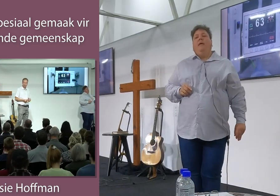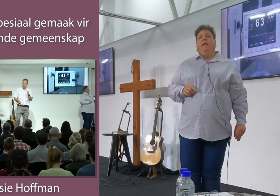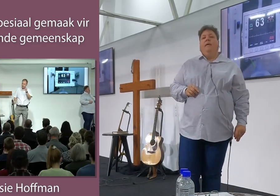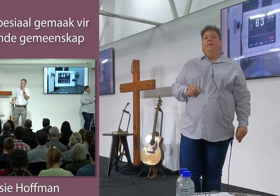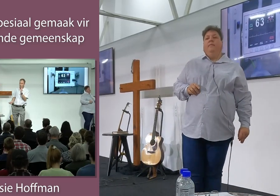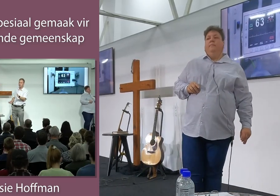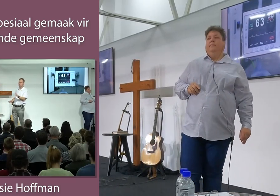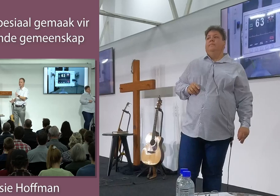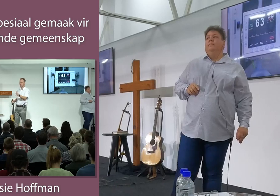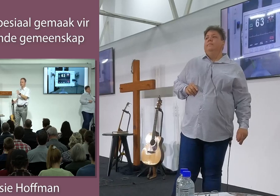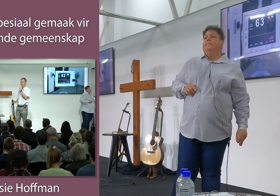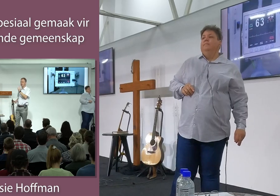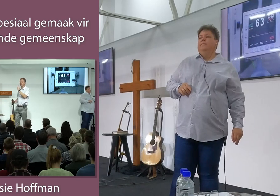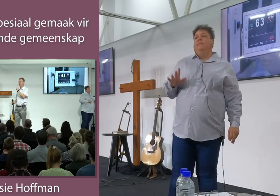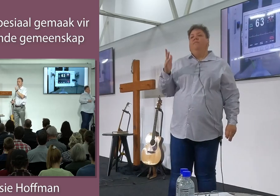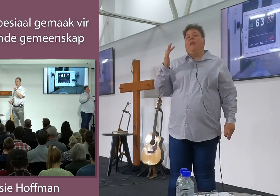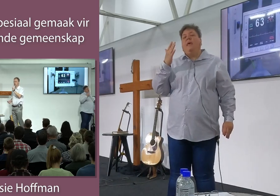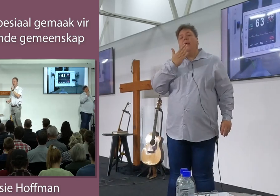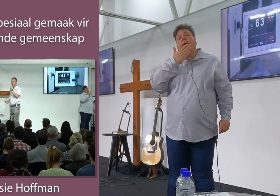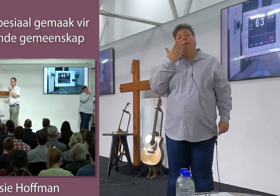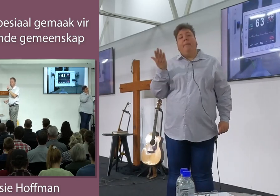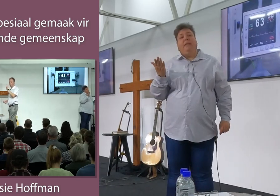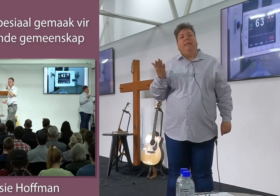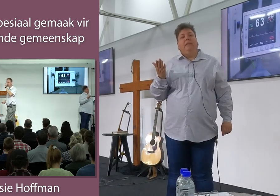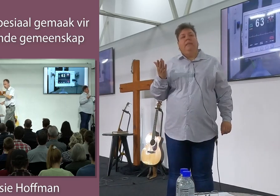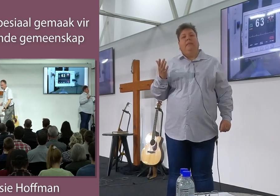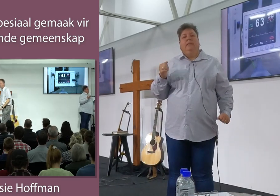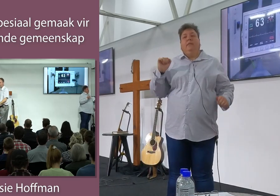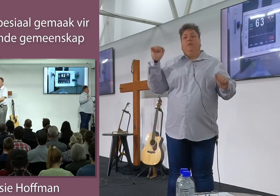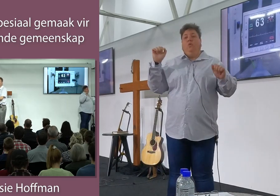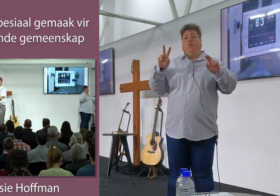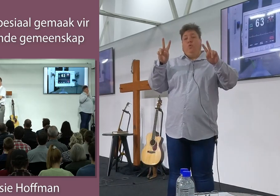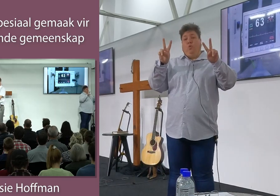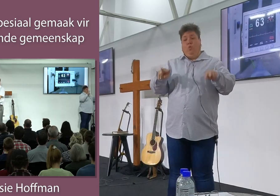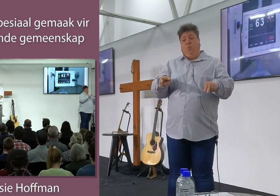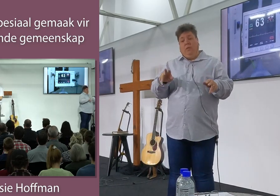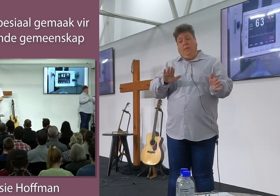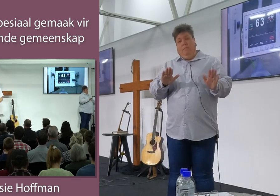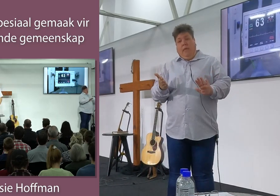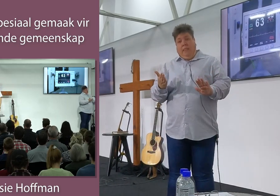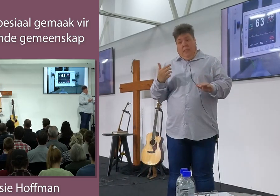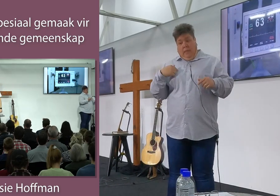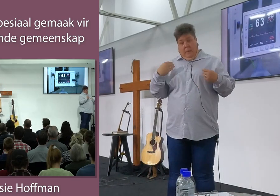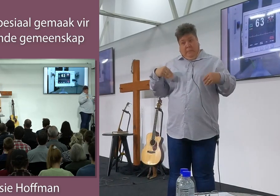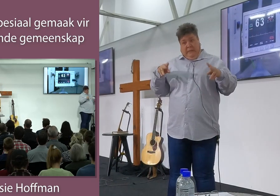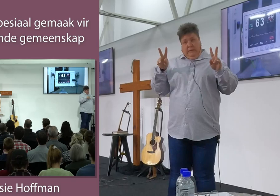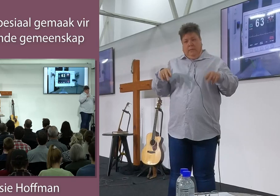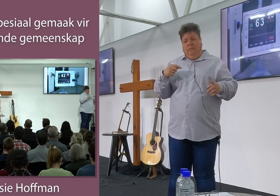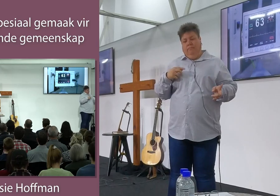wat een wonderlijke oomlik, as iemand op sy doodsbed tot bekeering kom.